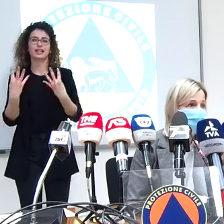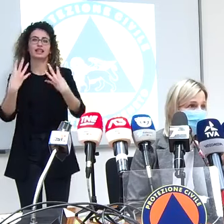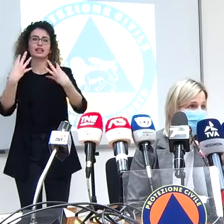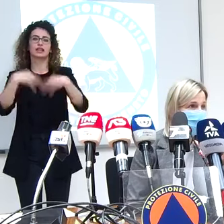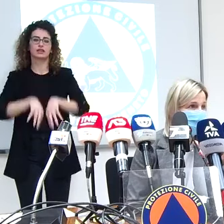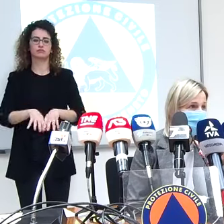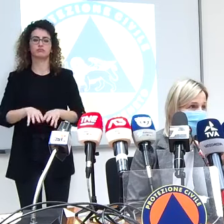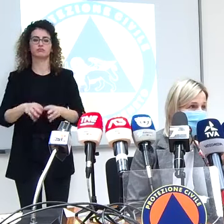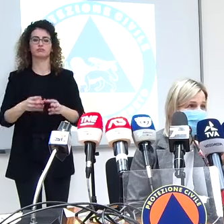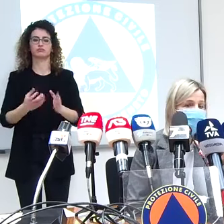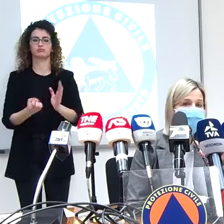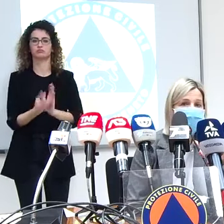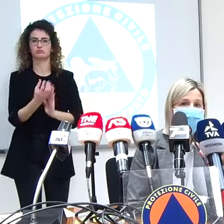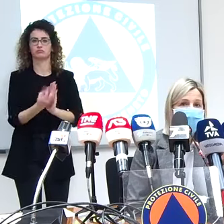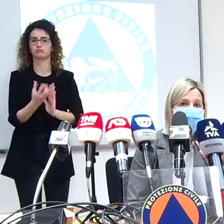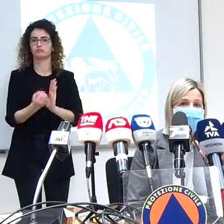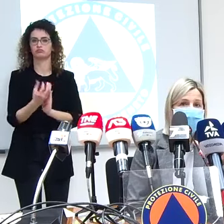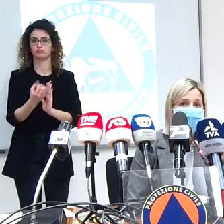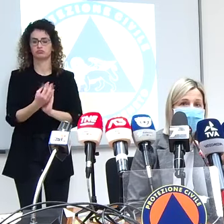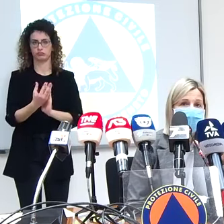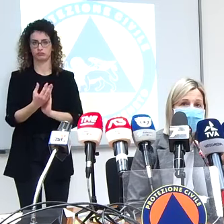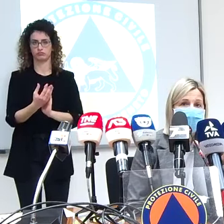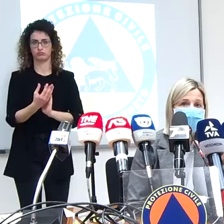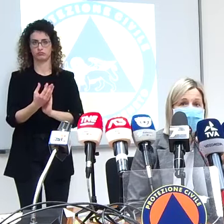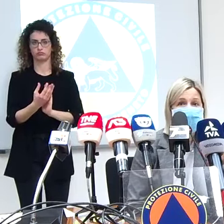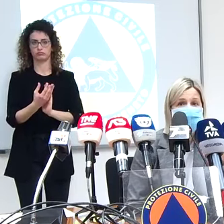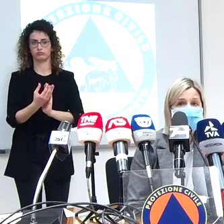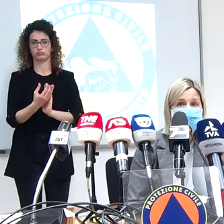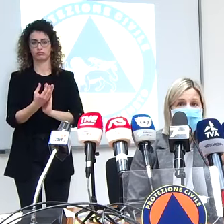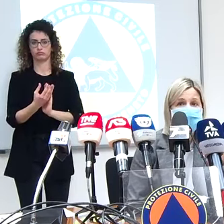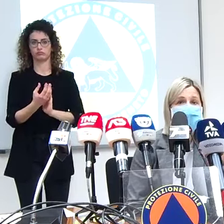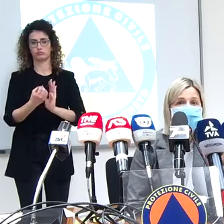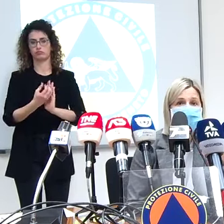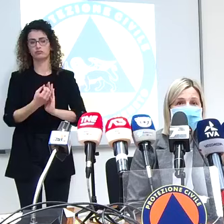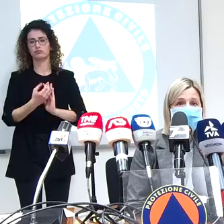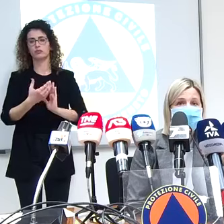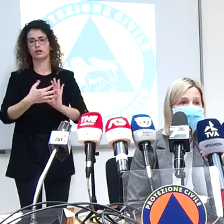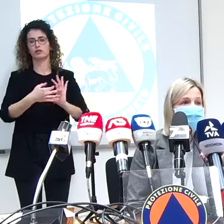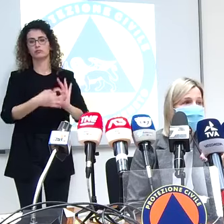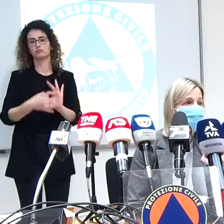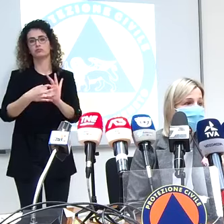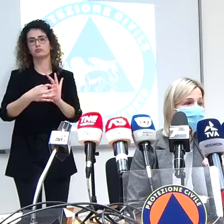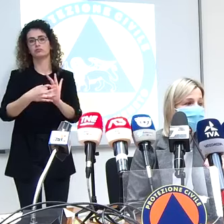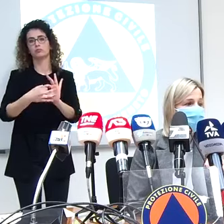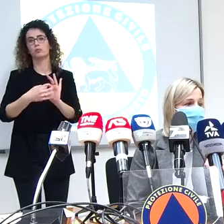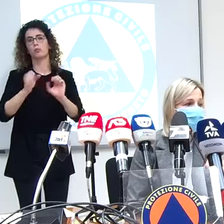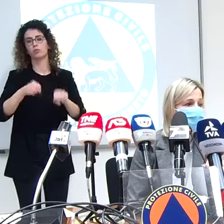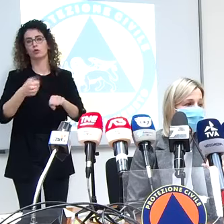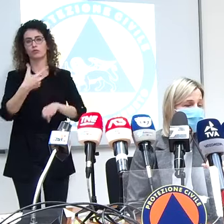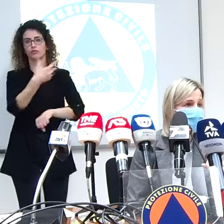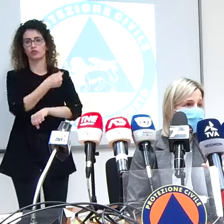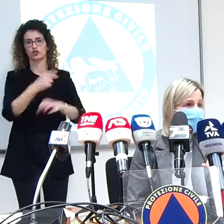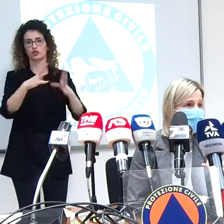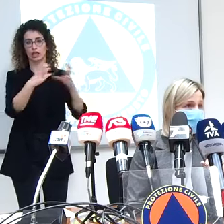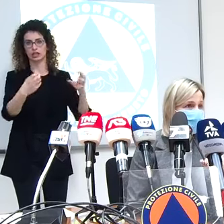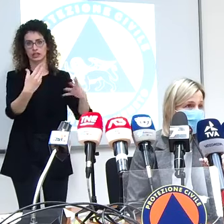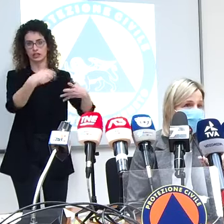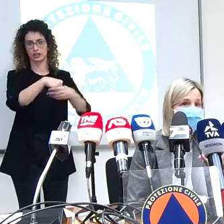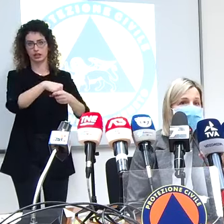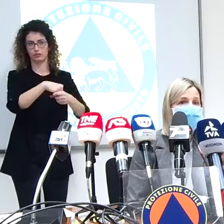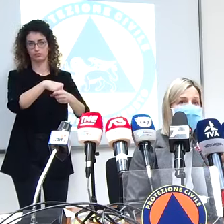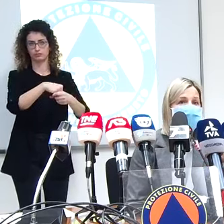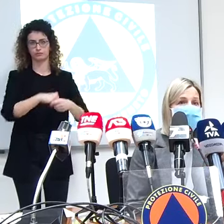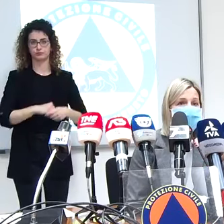declinazione quindi dell'effettuazione dell'eventuale effettuazione dei vaccini all'interno delle aziende